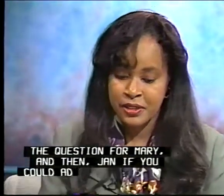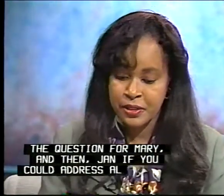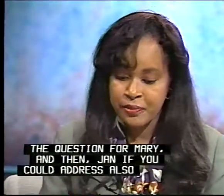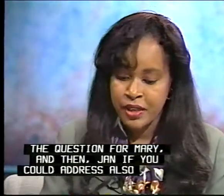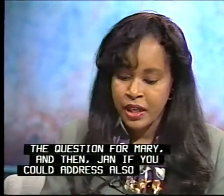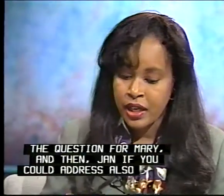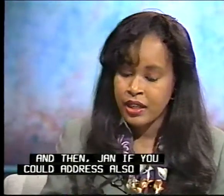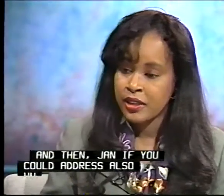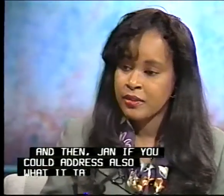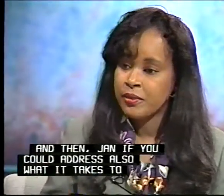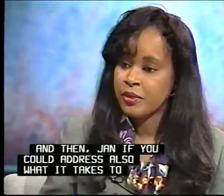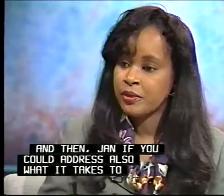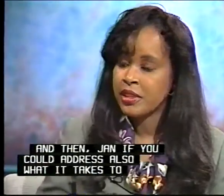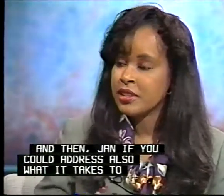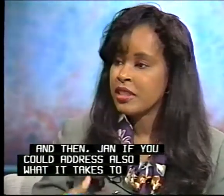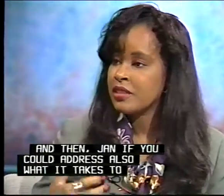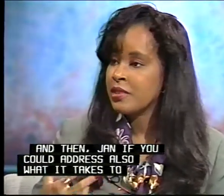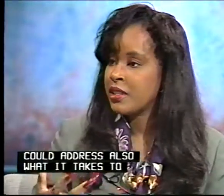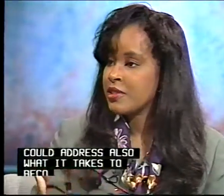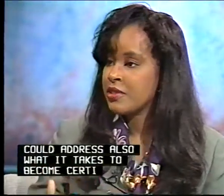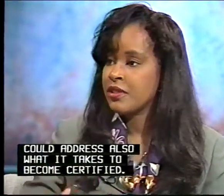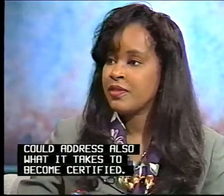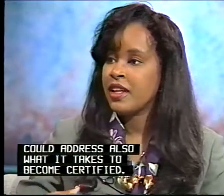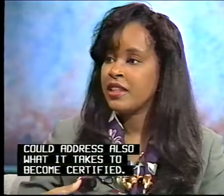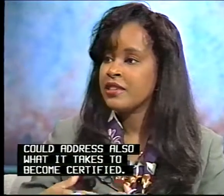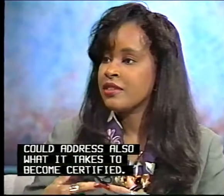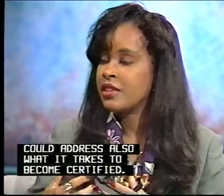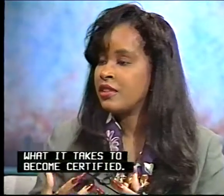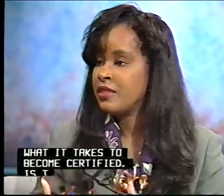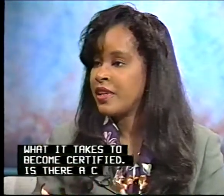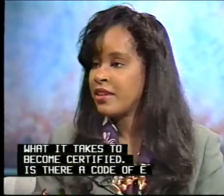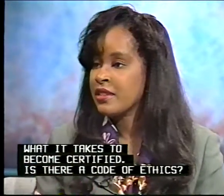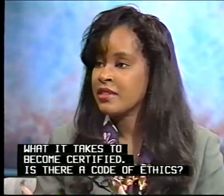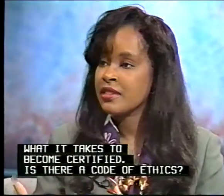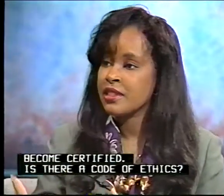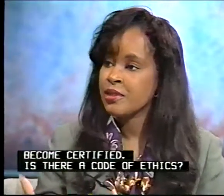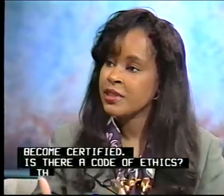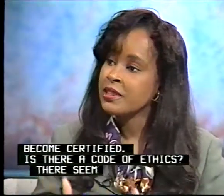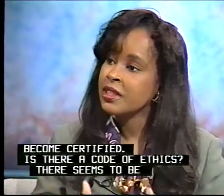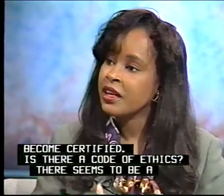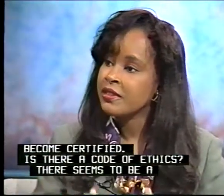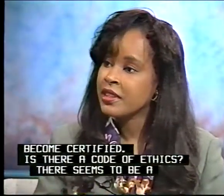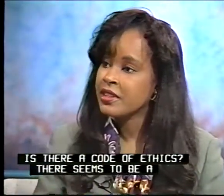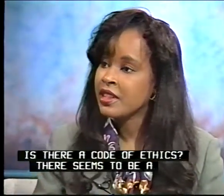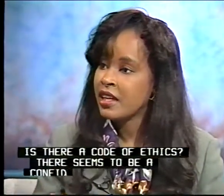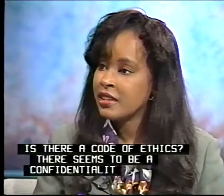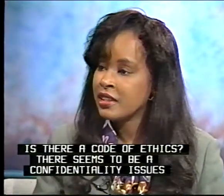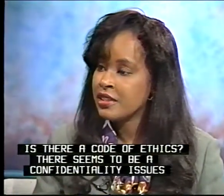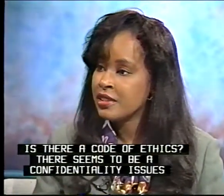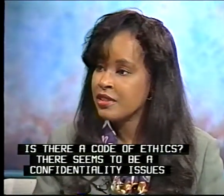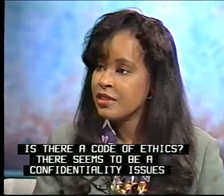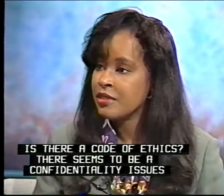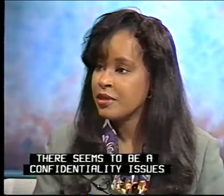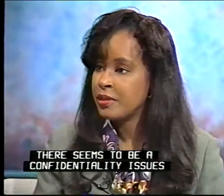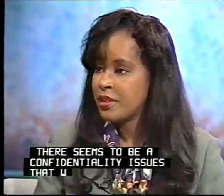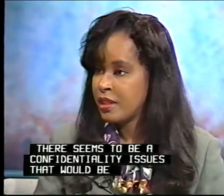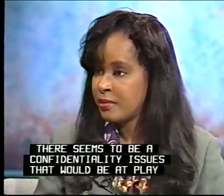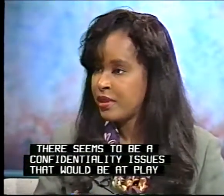what it takes to become certified. Is there a code of ethics? There seem to be some confidentiality issues that would be at play